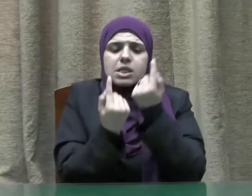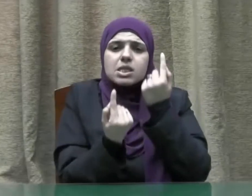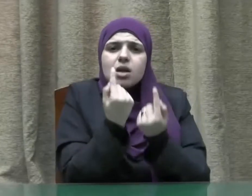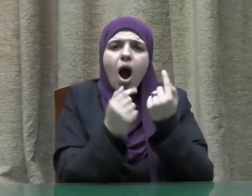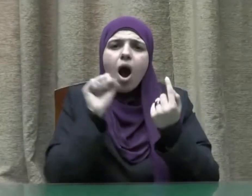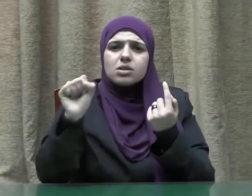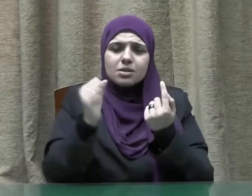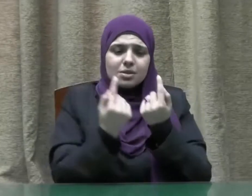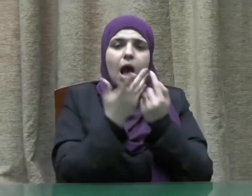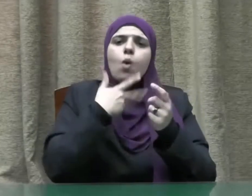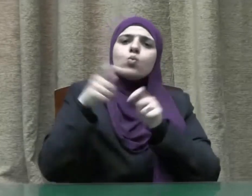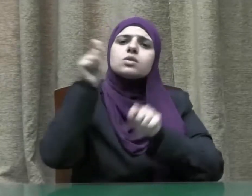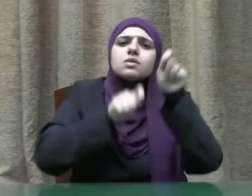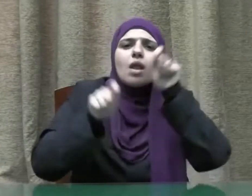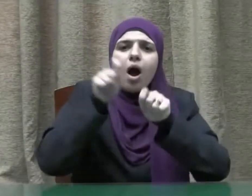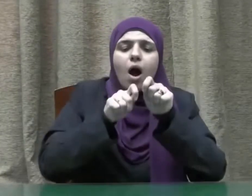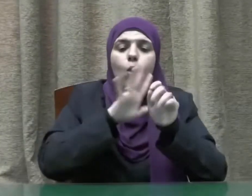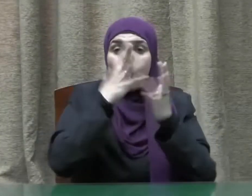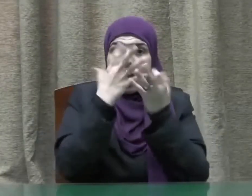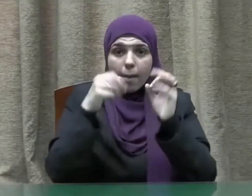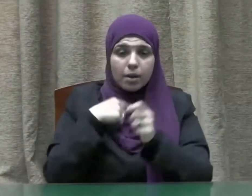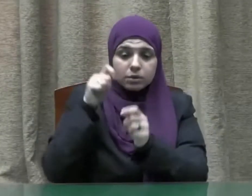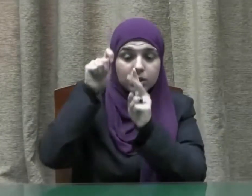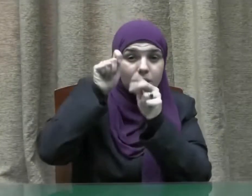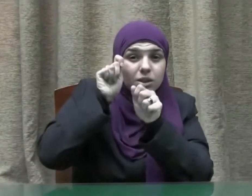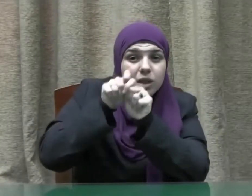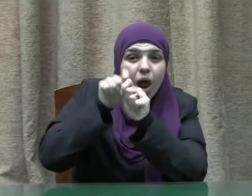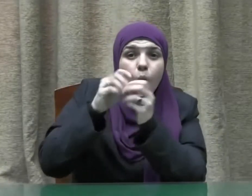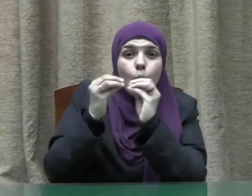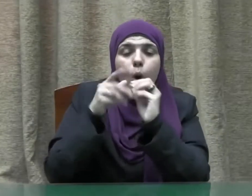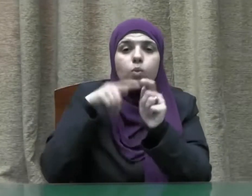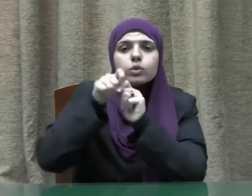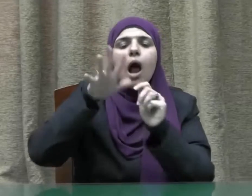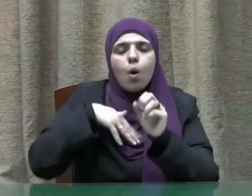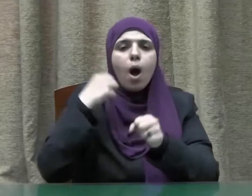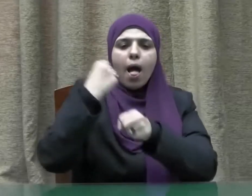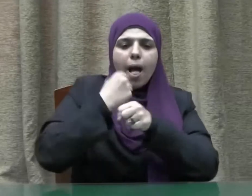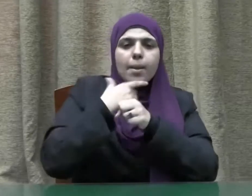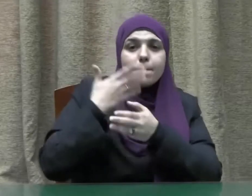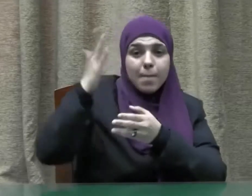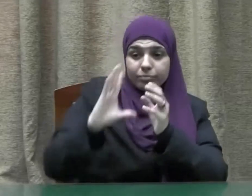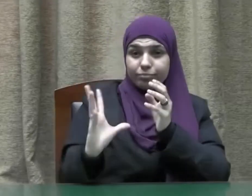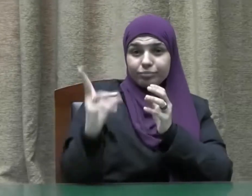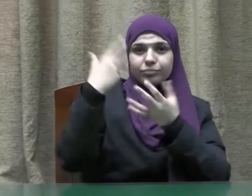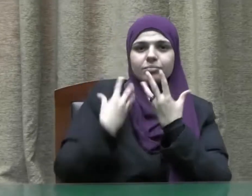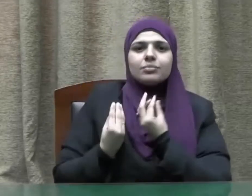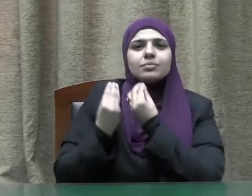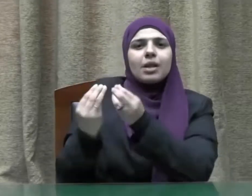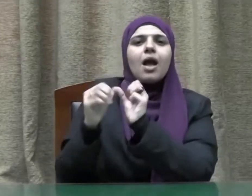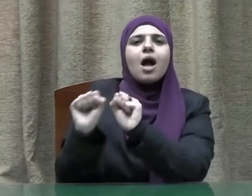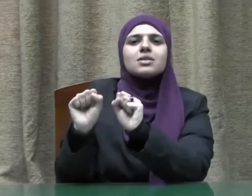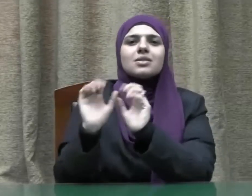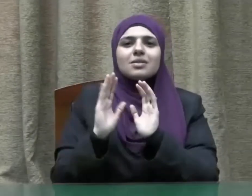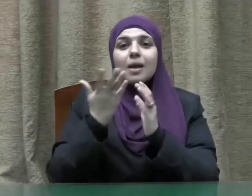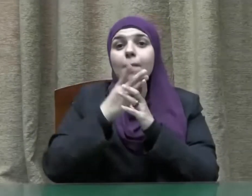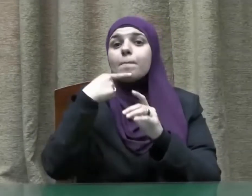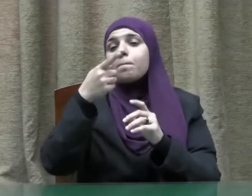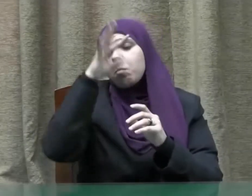زراعته أو صناعته فيكون الإصلاح هو القيام بذلك وقد لا يحتاج إلى هذا